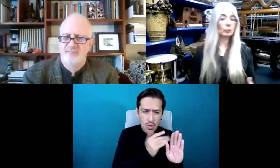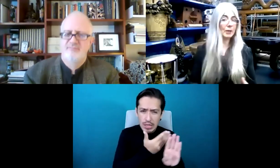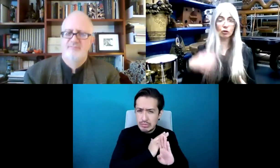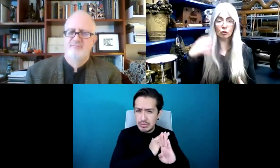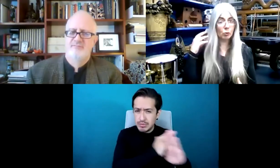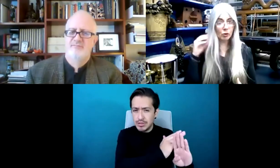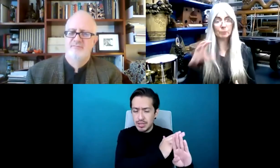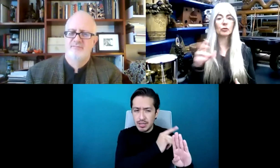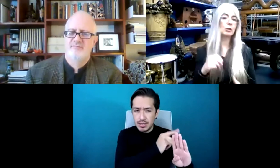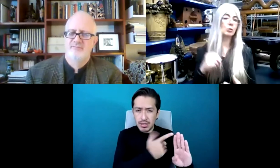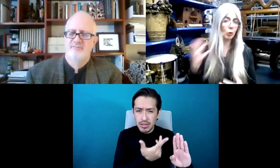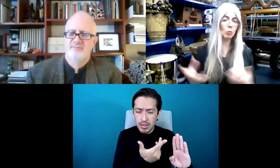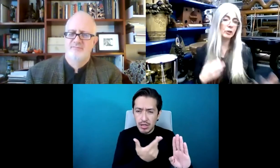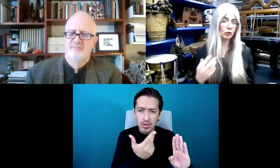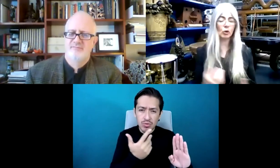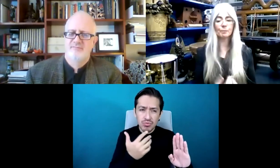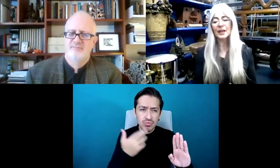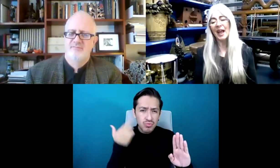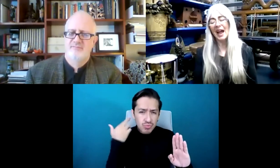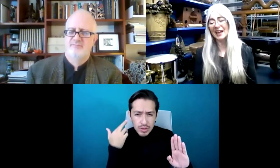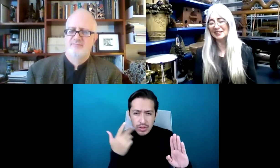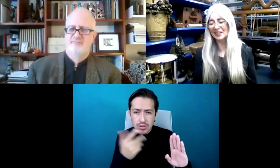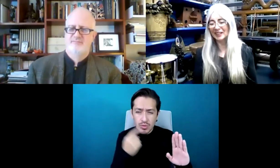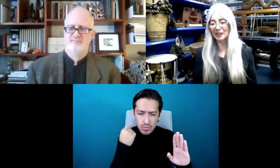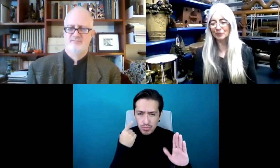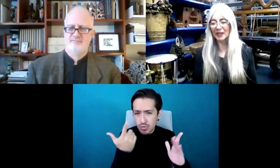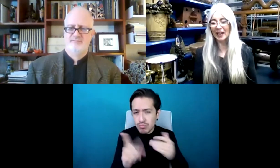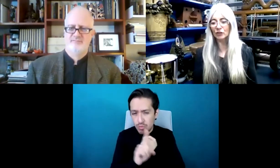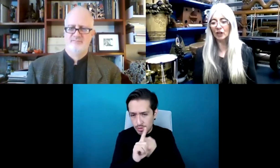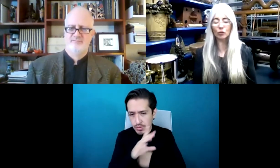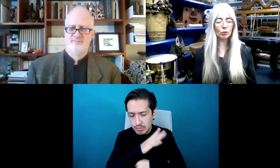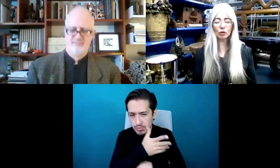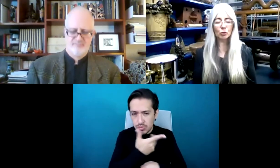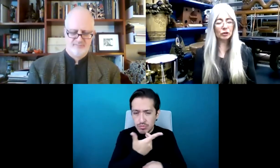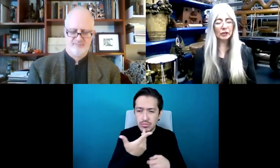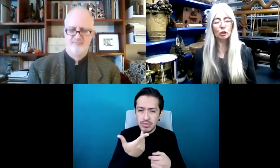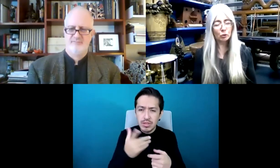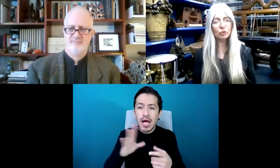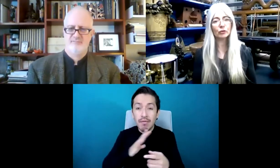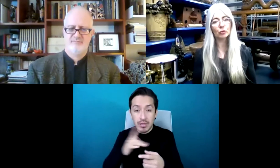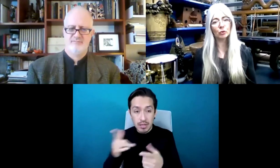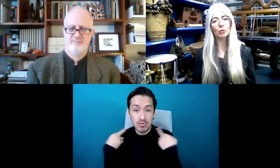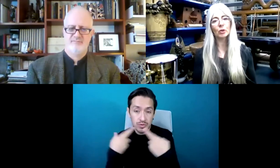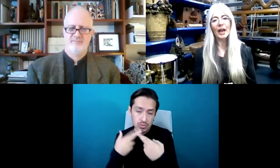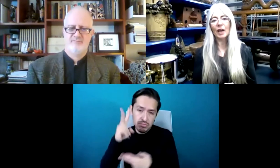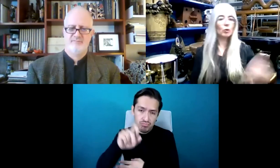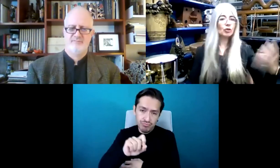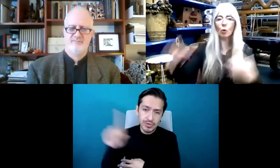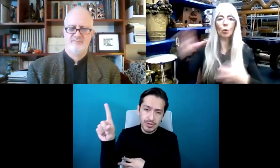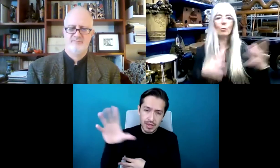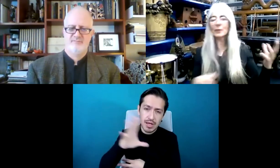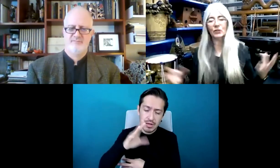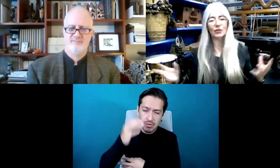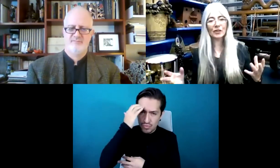con temas auditivos y había maestros especializados que conocían bien distintos tipos